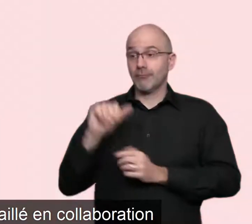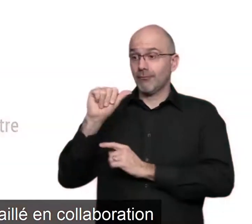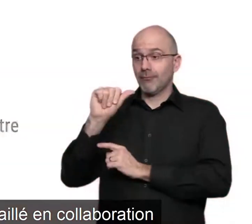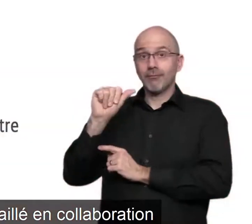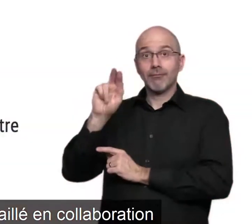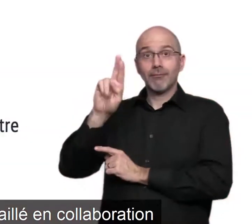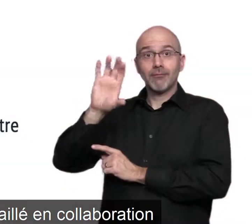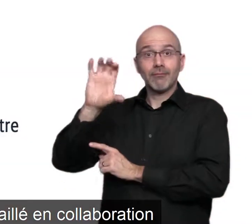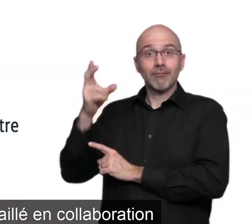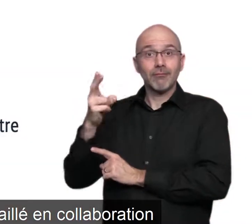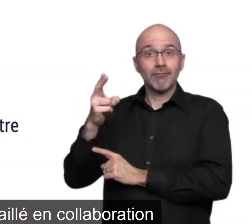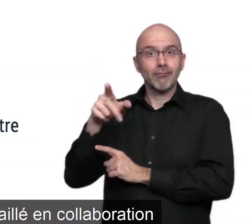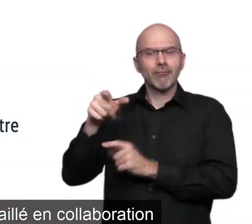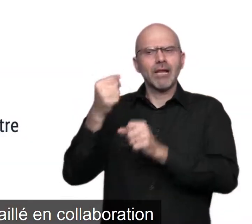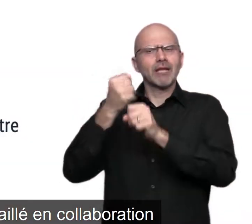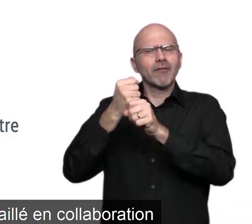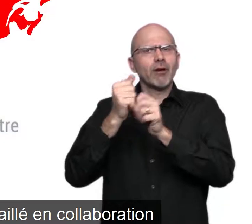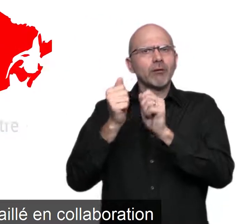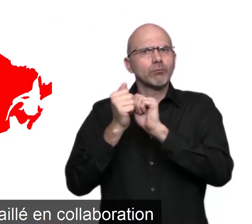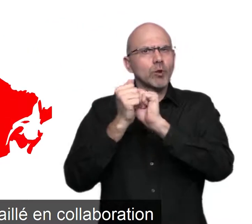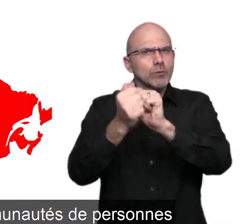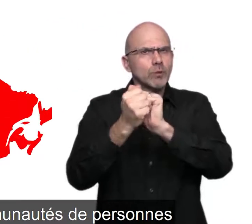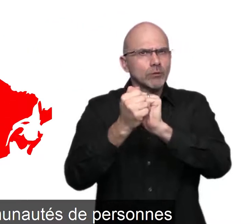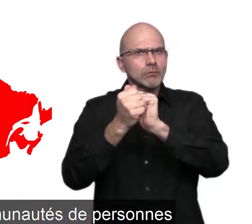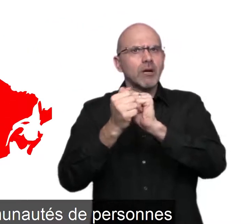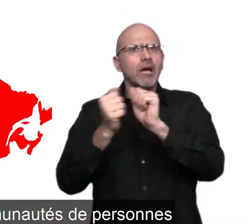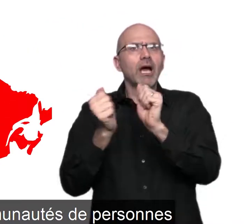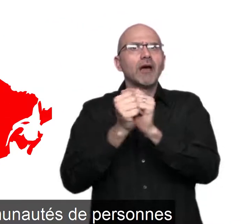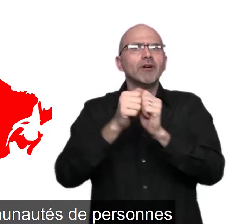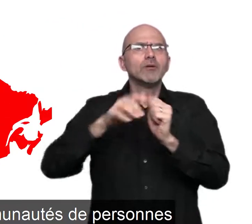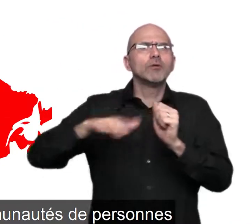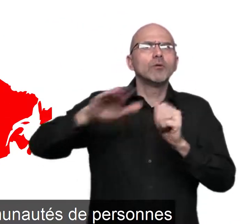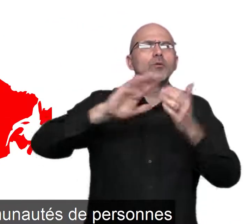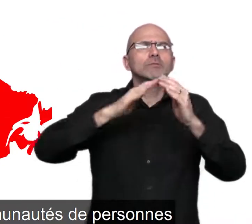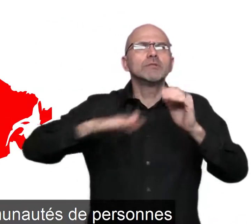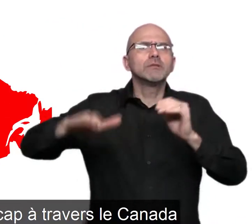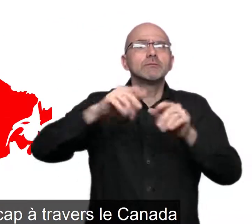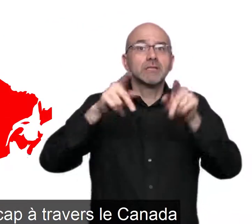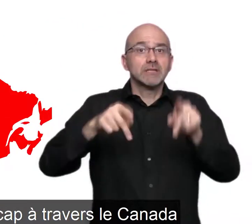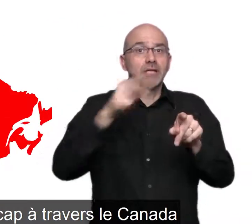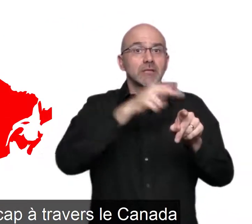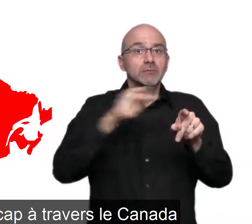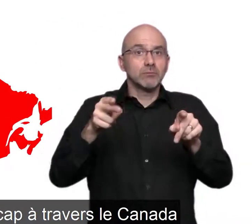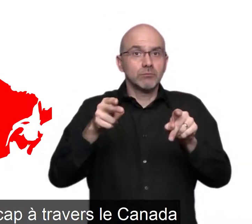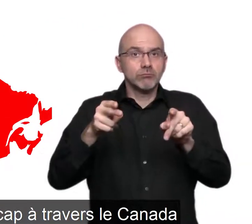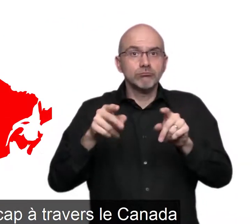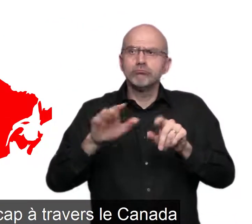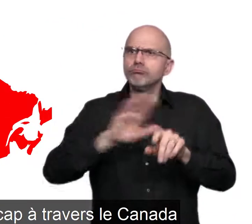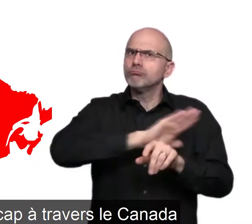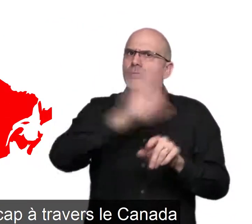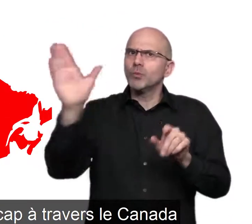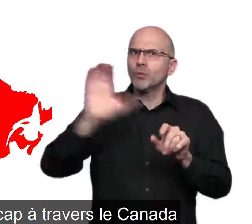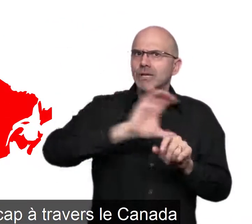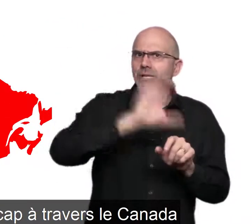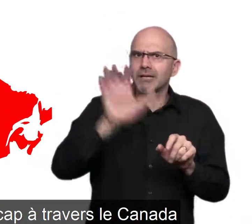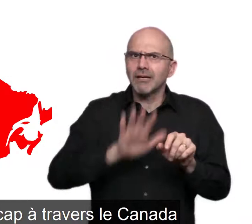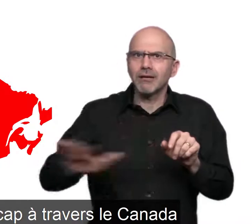ARCH a travaillé en collaboration avec les communautés des personnes ayant un handicap à travers le Canada